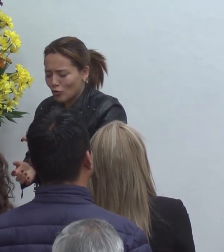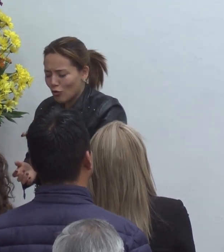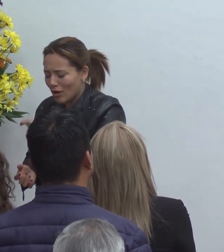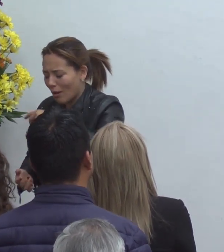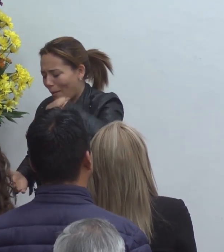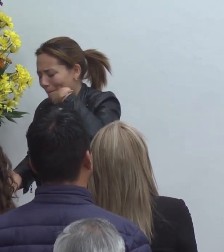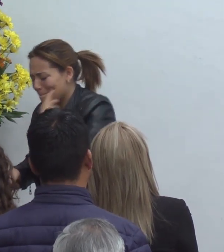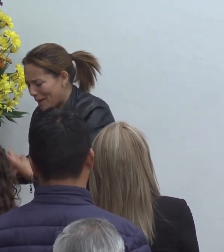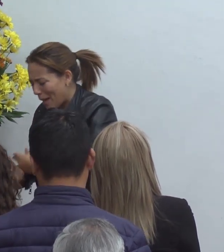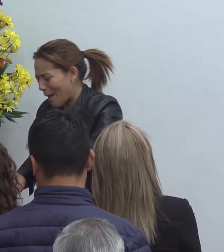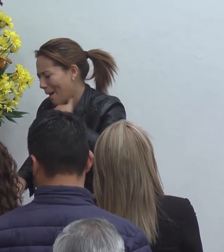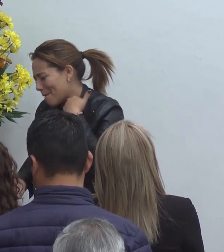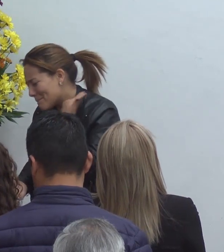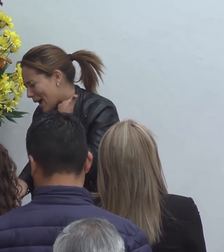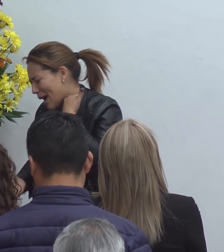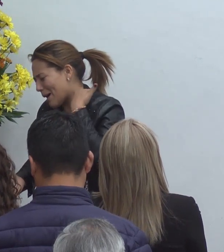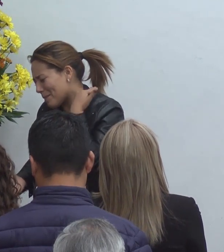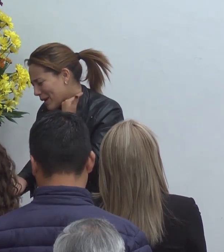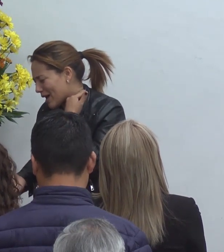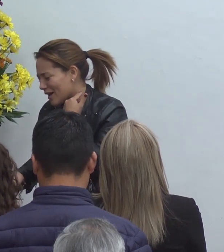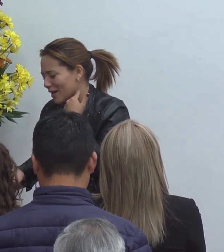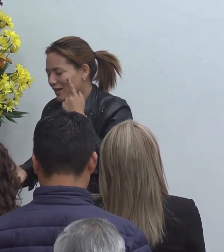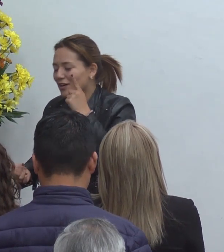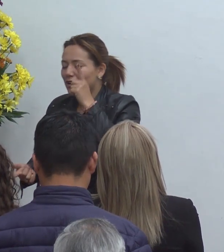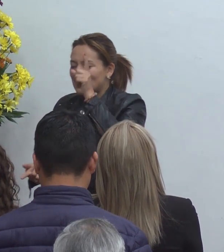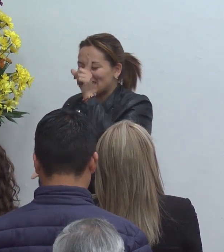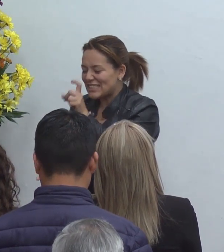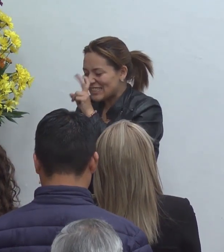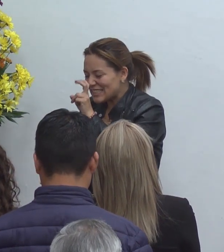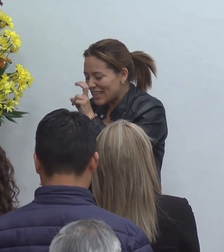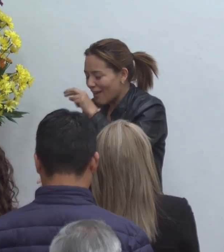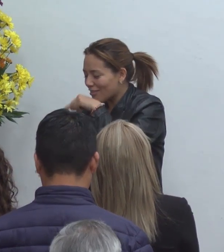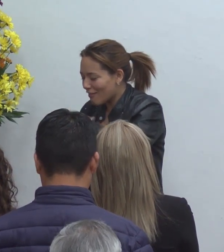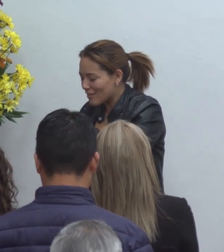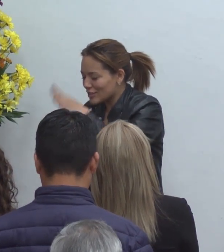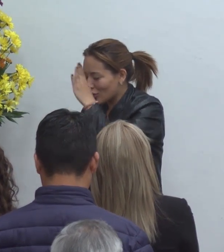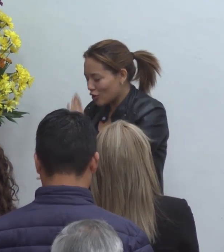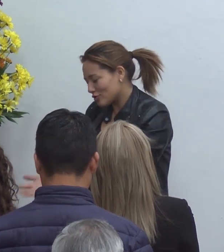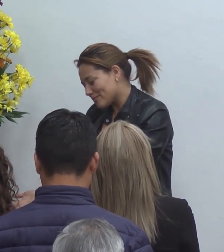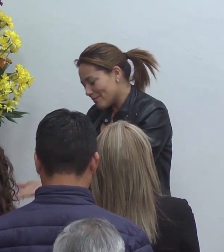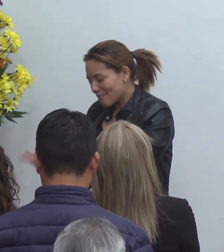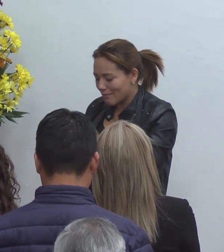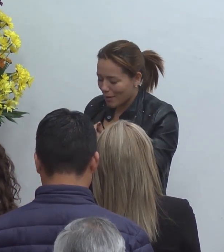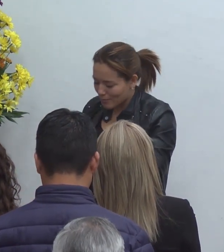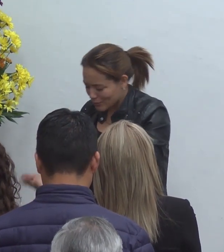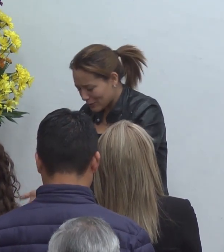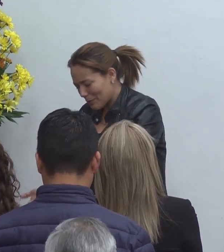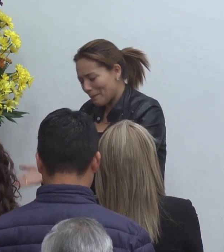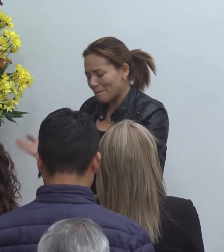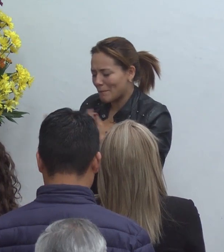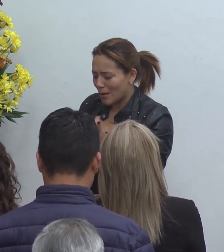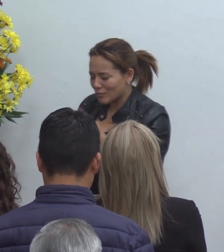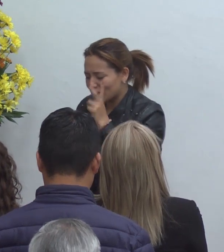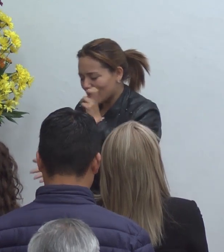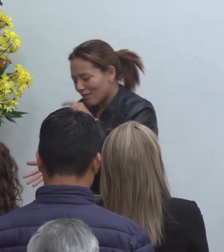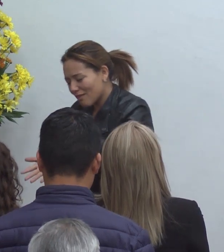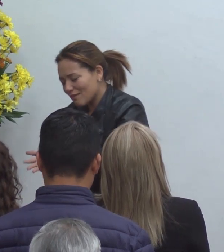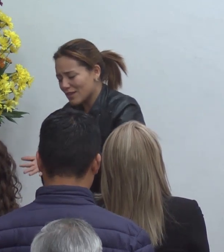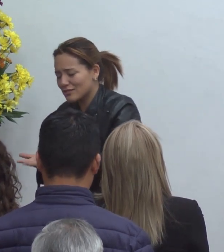no restauras tú no viniste y apagar el pábilo que humea quebrar la caña cascada al contrario eres reparador eres sanador eres